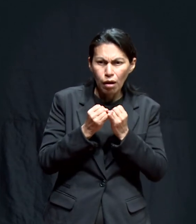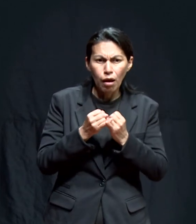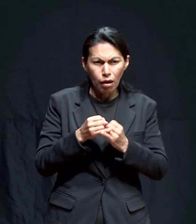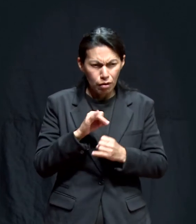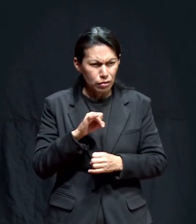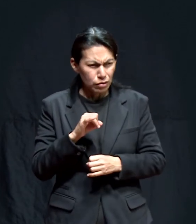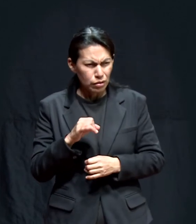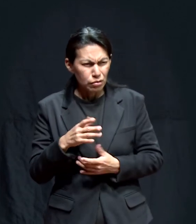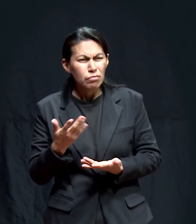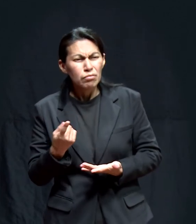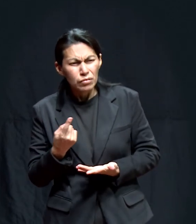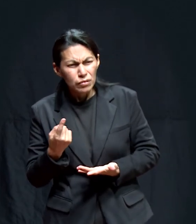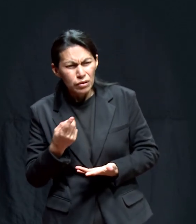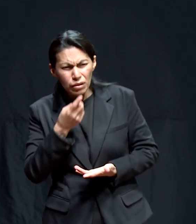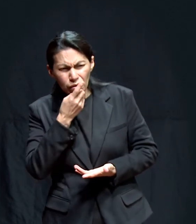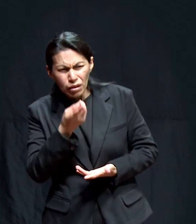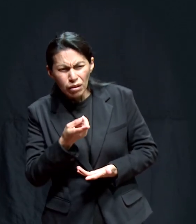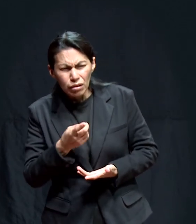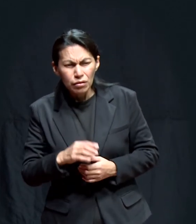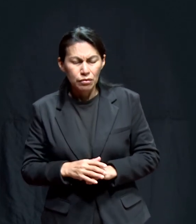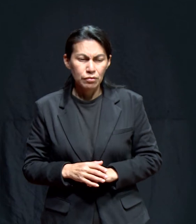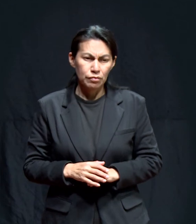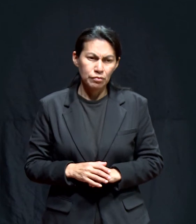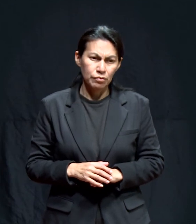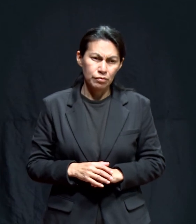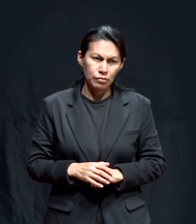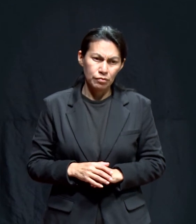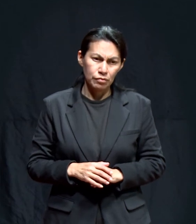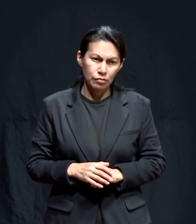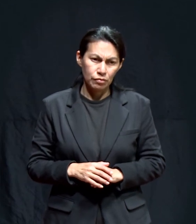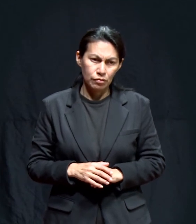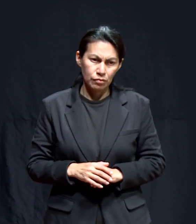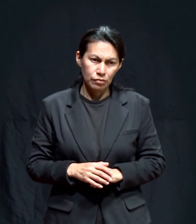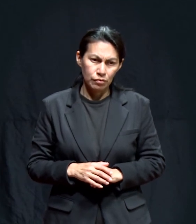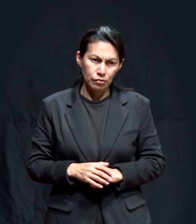¿Ah, sí? ¿Y por qué? ¿Y qué dijeron?